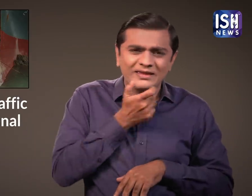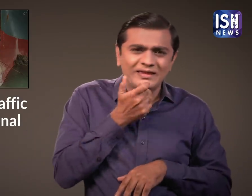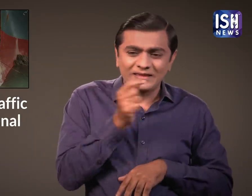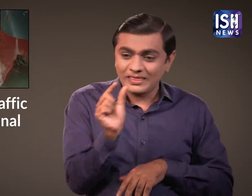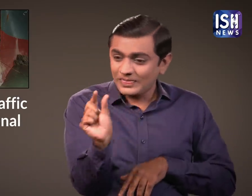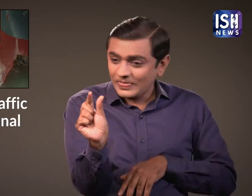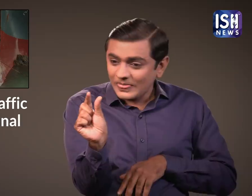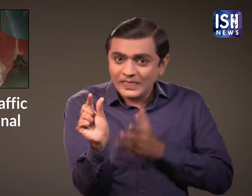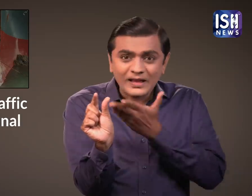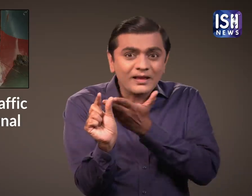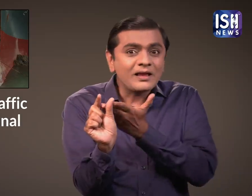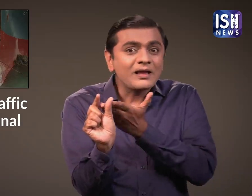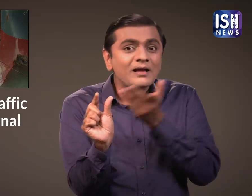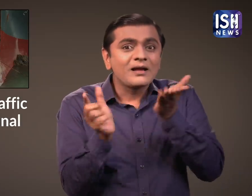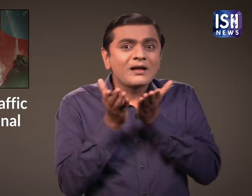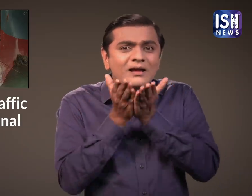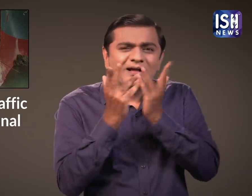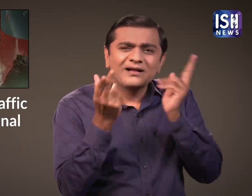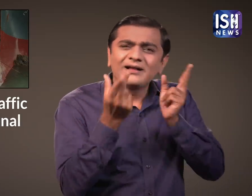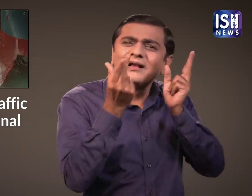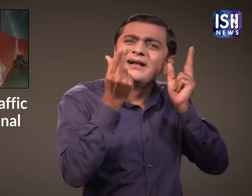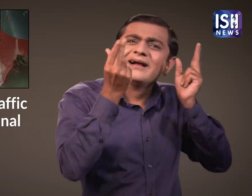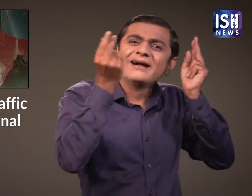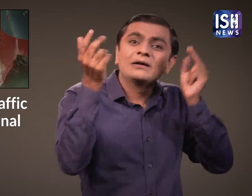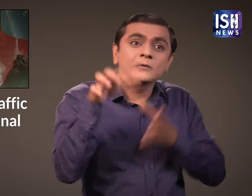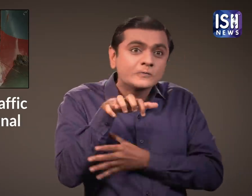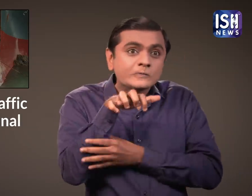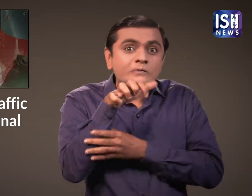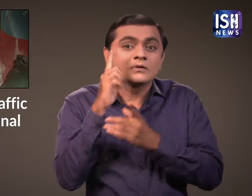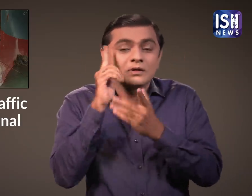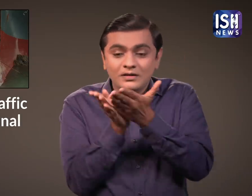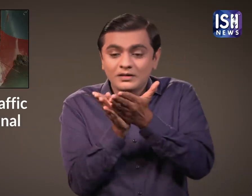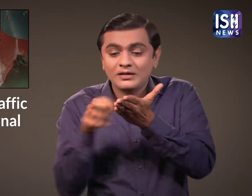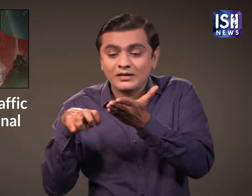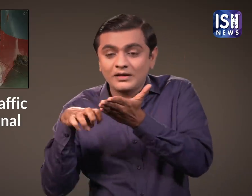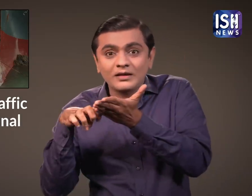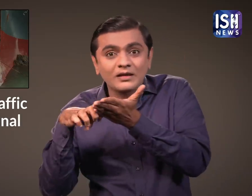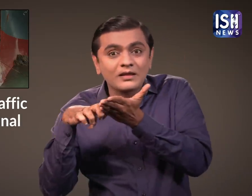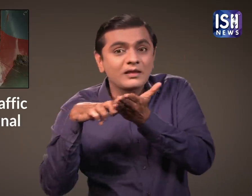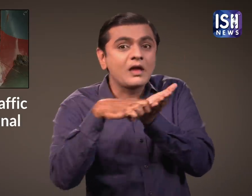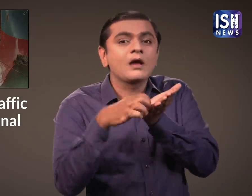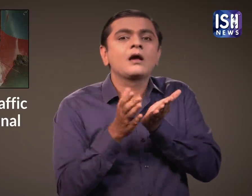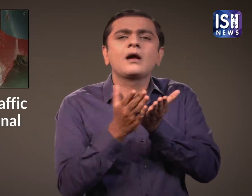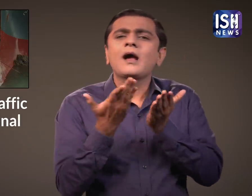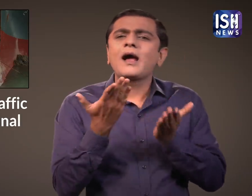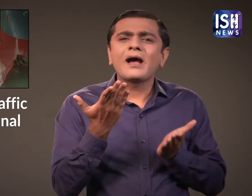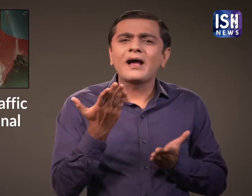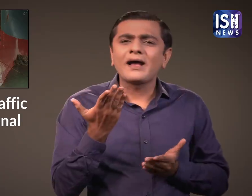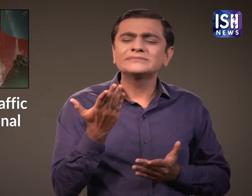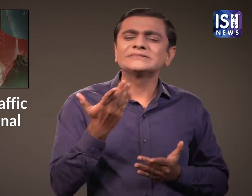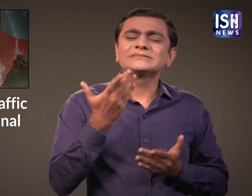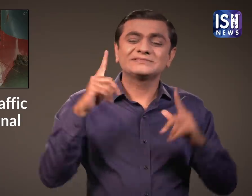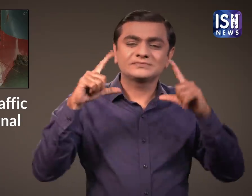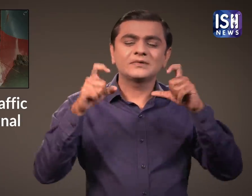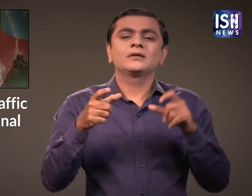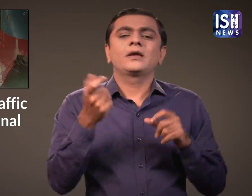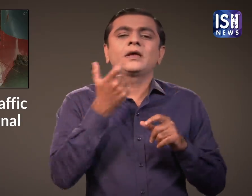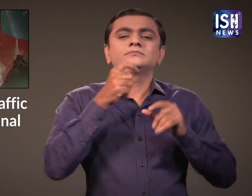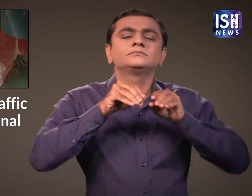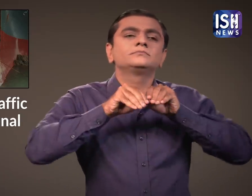सोशल मीडिया उप्योग करताओं ने जहाज को निकालने की कोशिश करते हुए, छोटी सी मशीन का मजाक उडाते हुए, बहुत सारे मेम्स